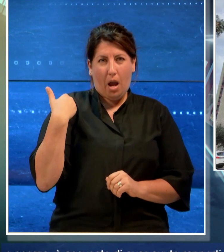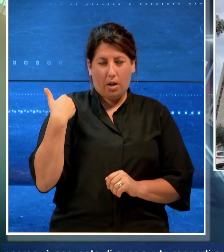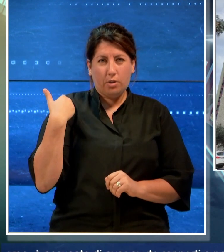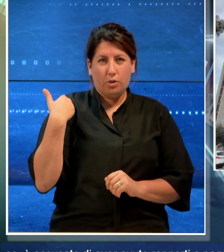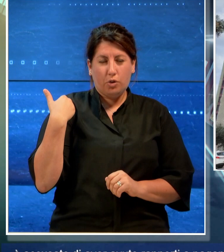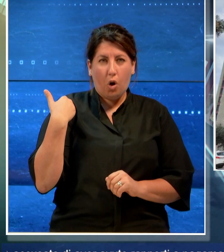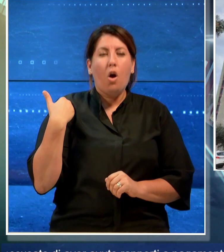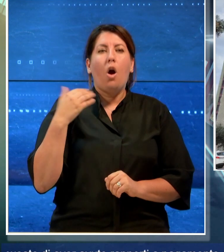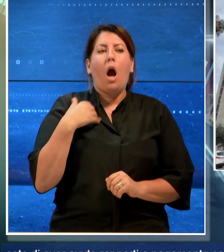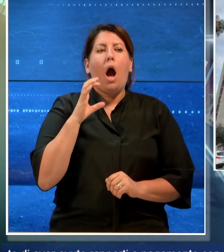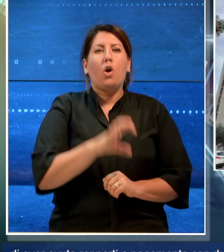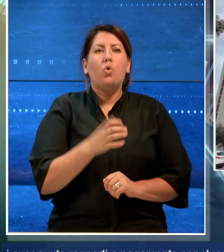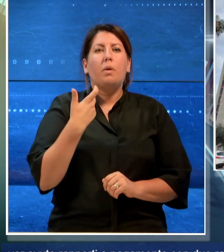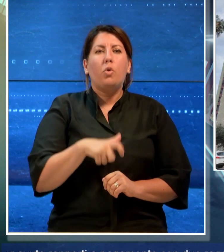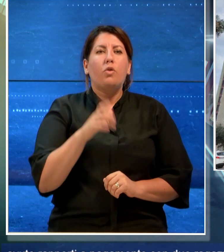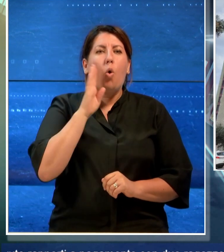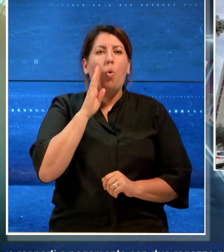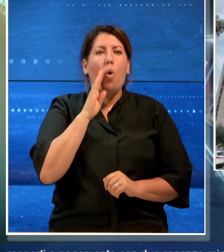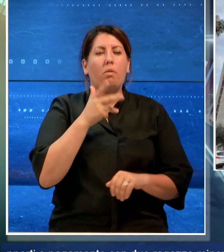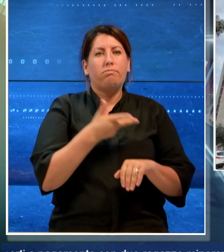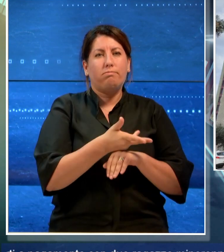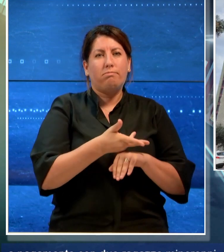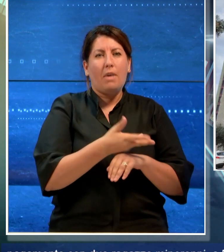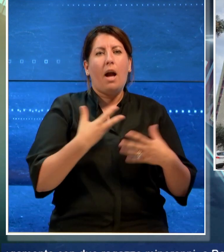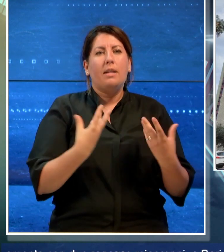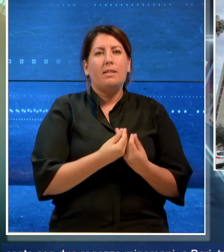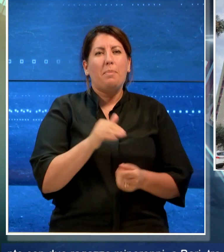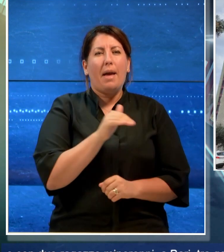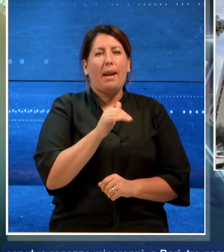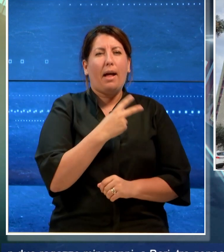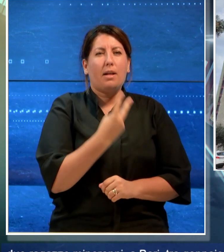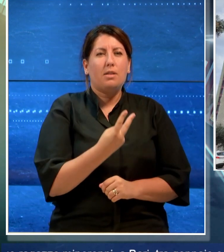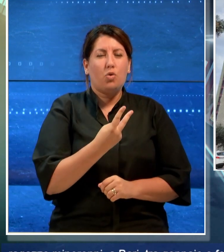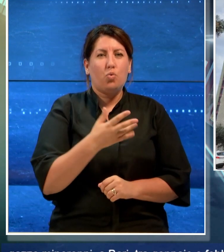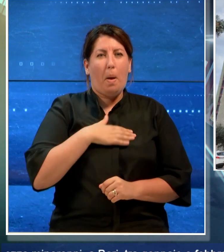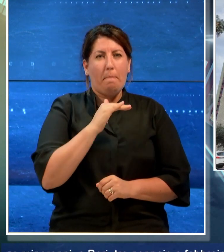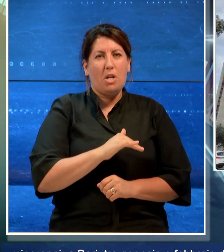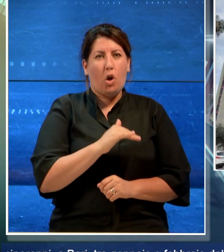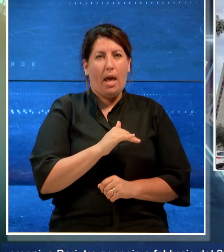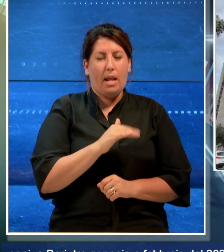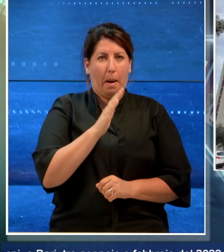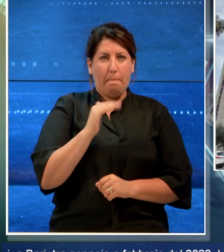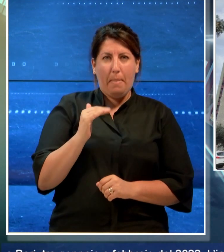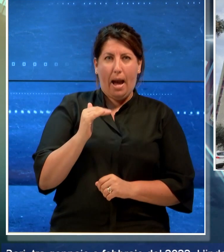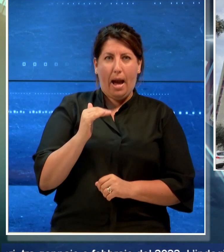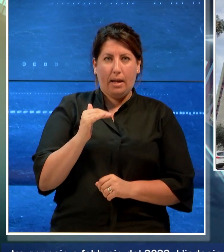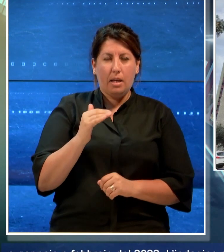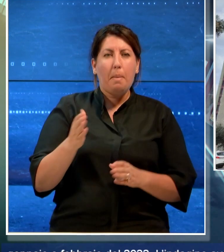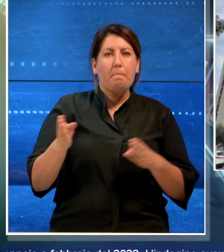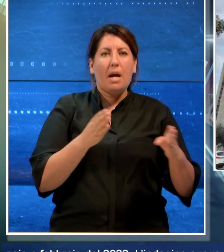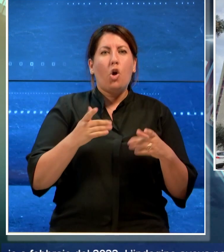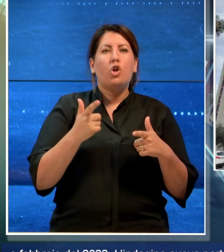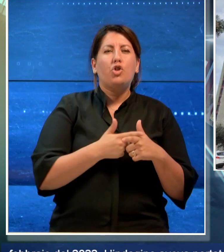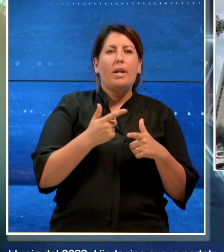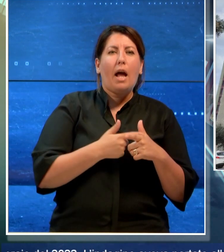aver avuto rapporti a pagamento con due ragazze minorenni a Bari tra gennaio e